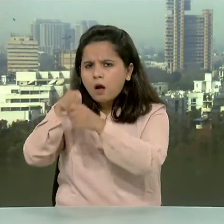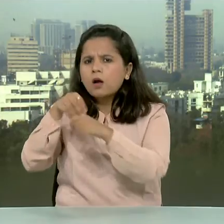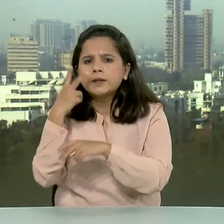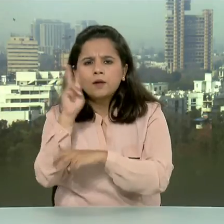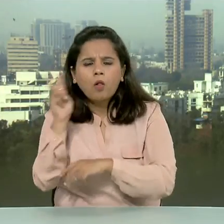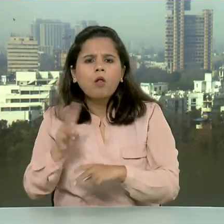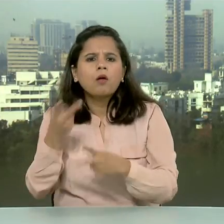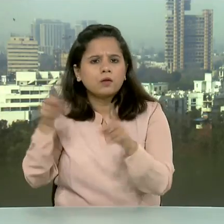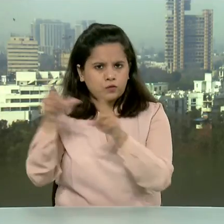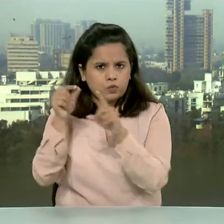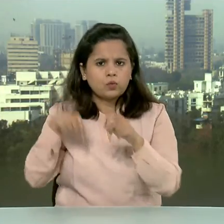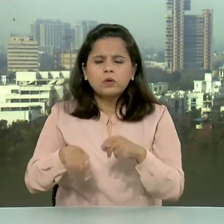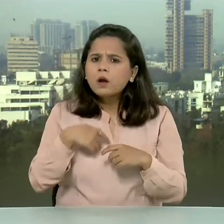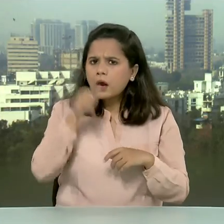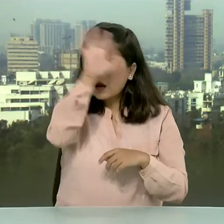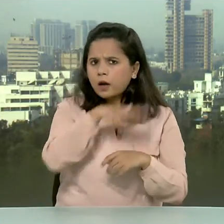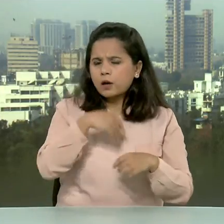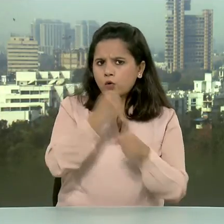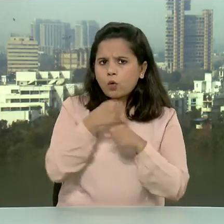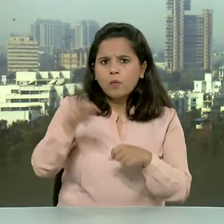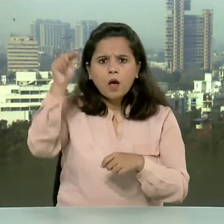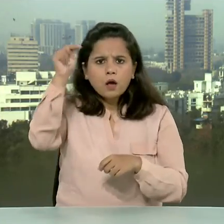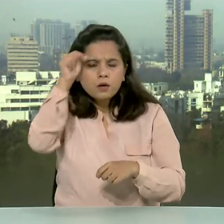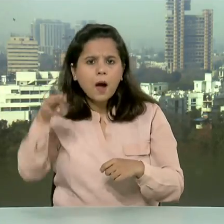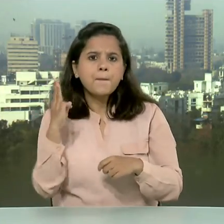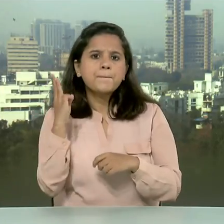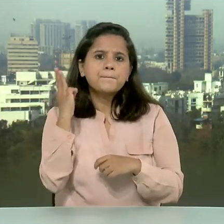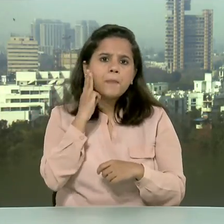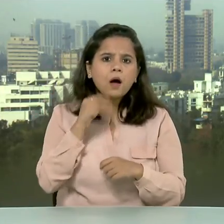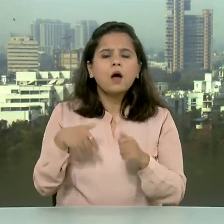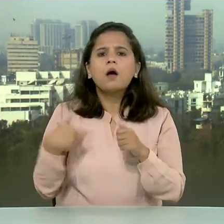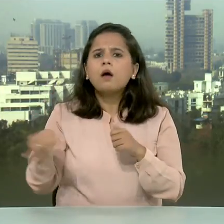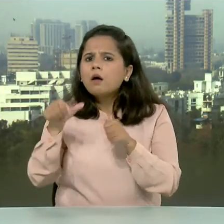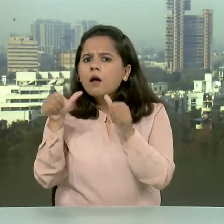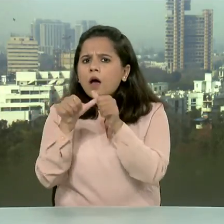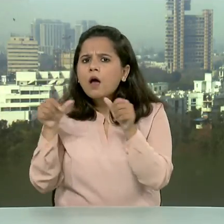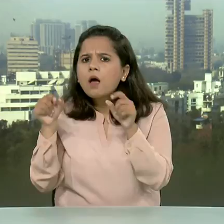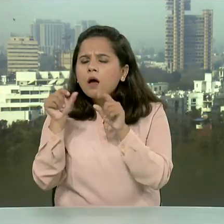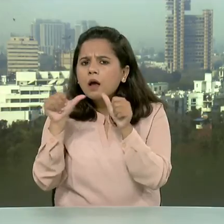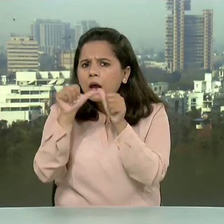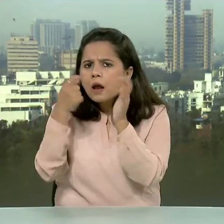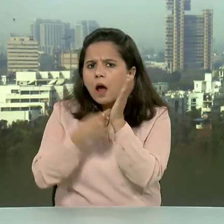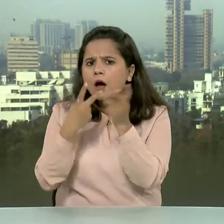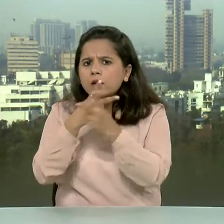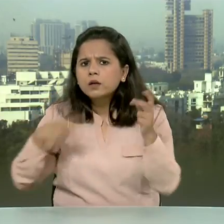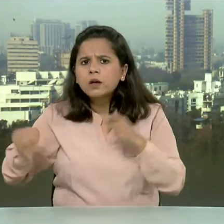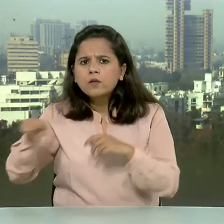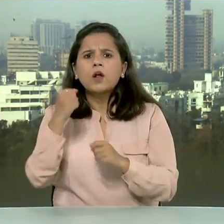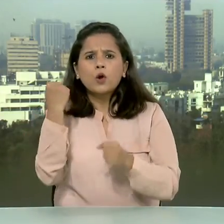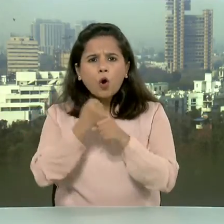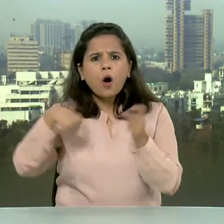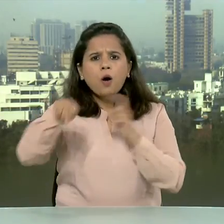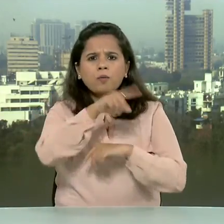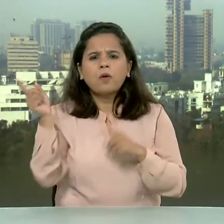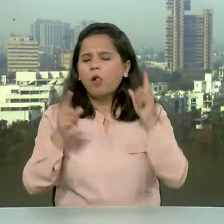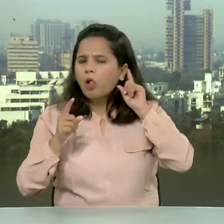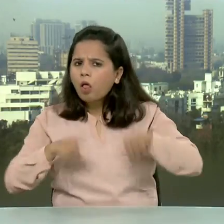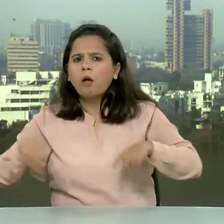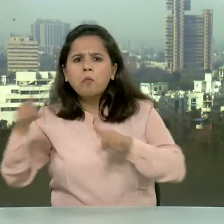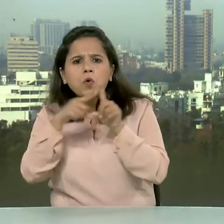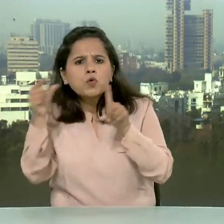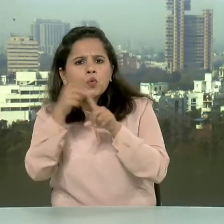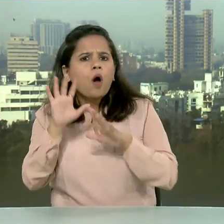और वे भारत सरकार और नागलेंड मनिपुर तथारो नाचल प्रदेश की सरकारों की शक्तियों की अंदेखी कर रहा है